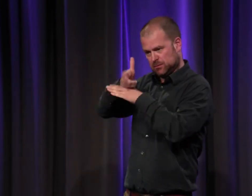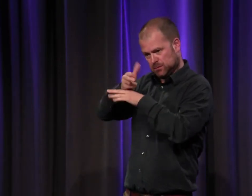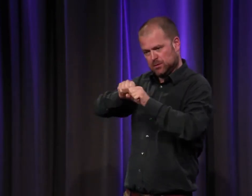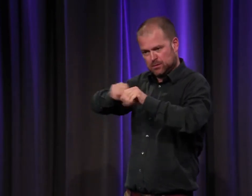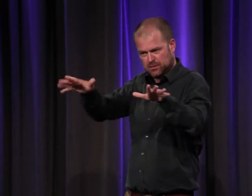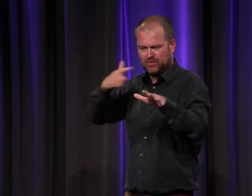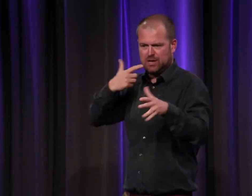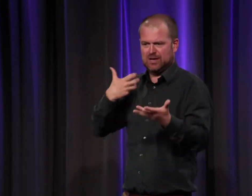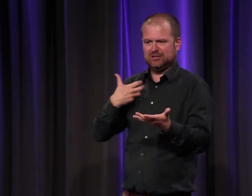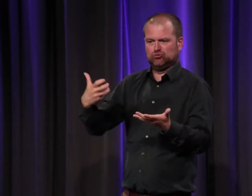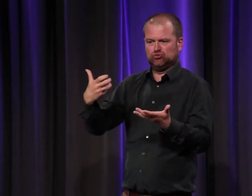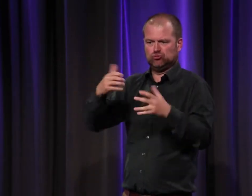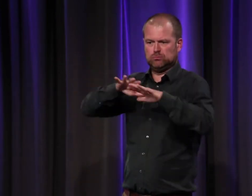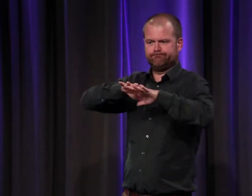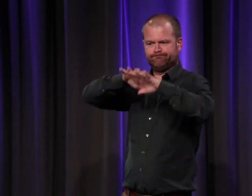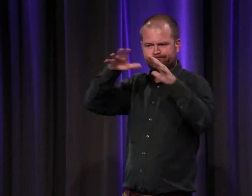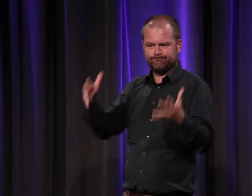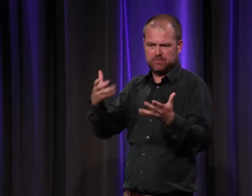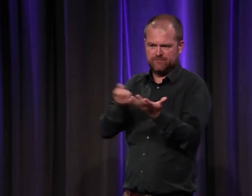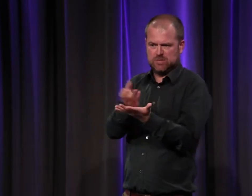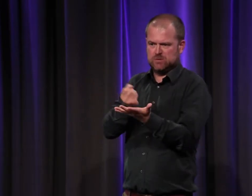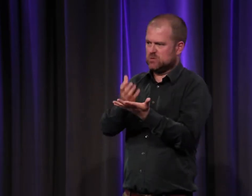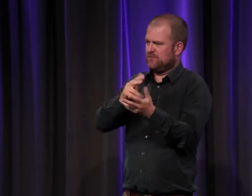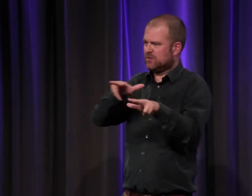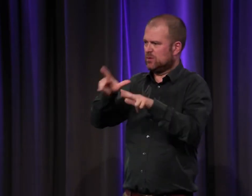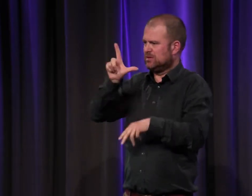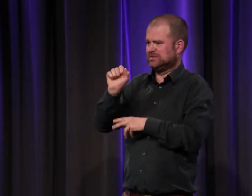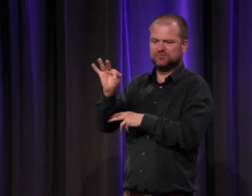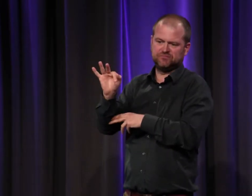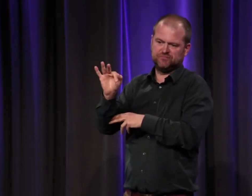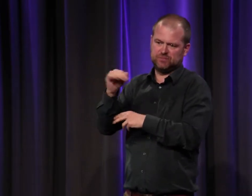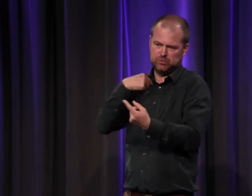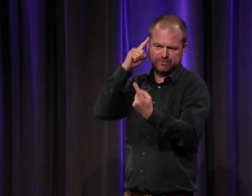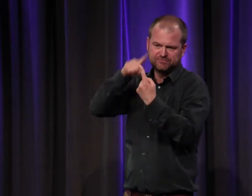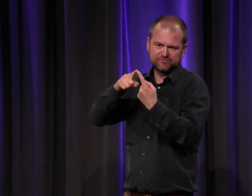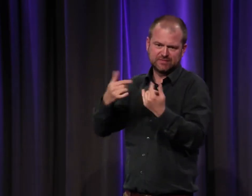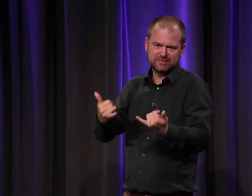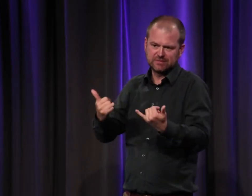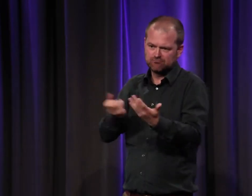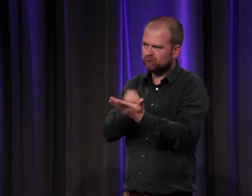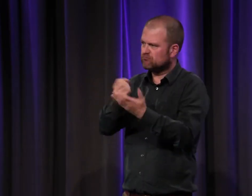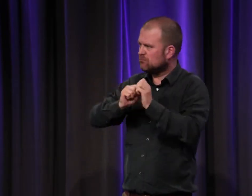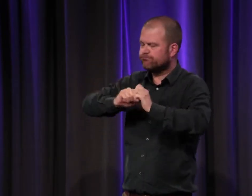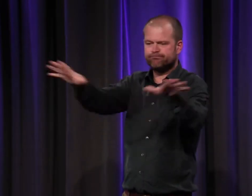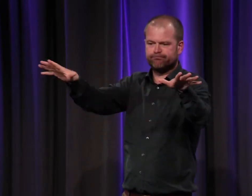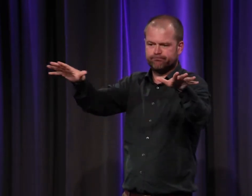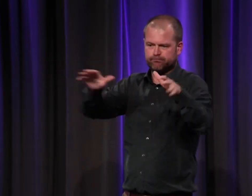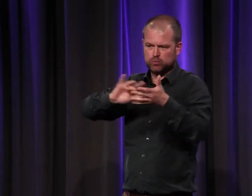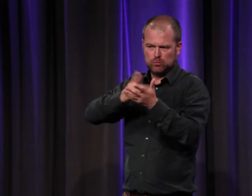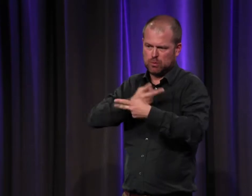justement cette conférence par exemple elle est captée elle est enregistrée donc on a plein de sources plein de traces vidéo en langue des signes qu'on